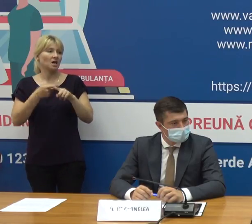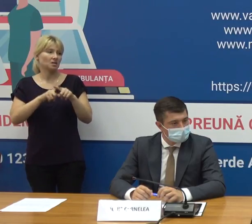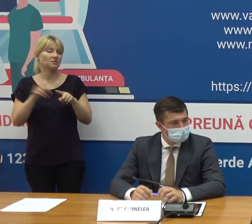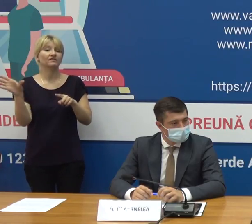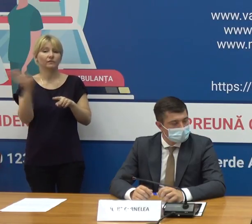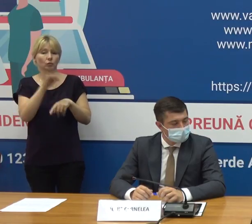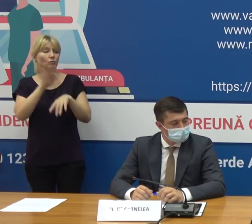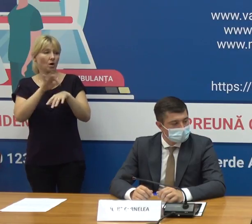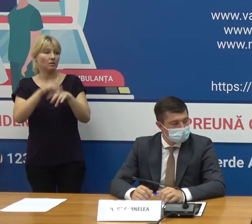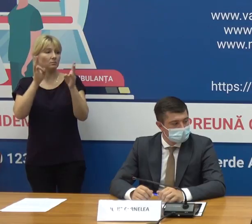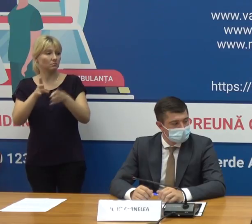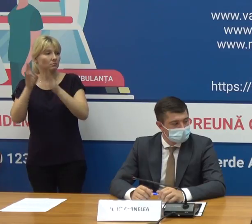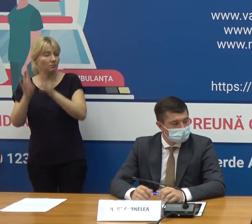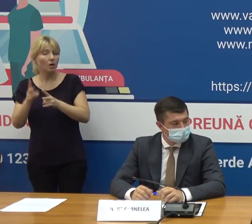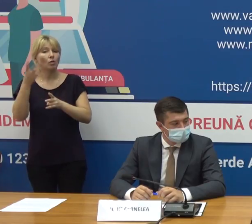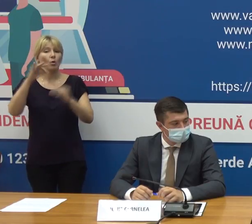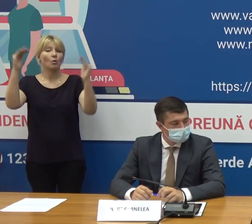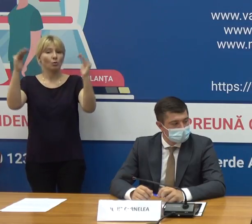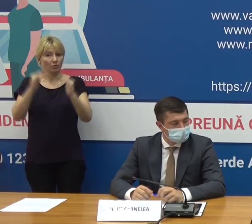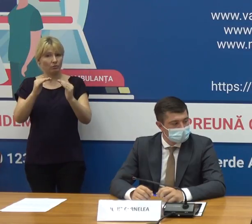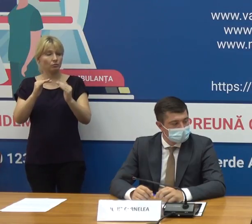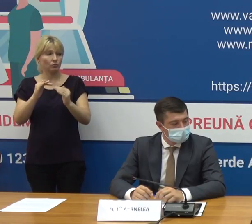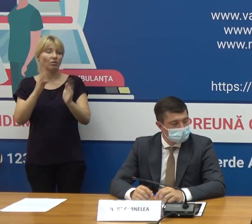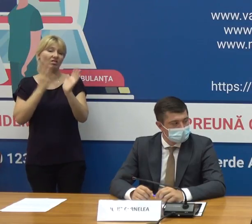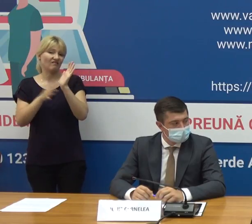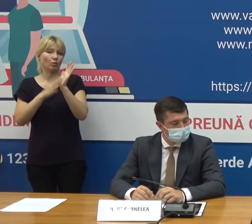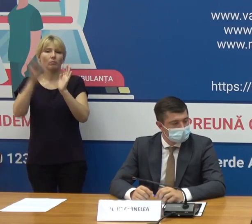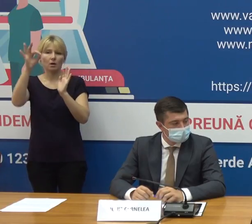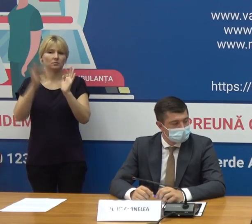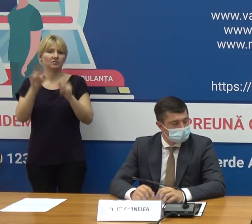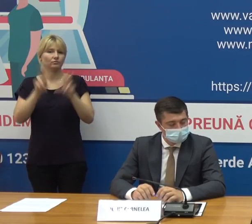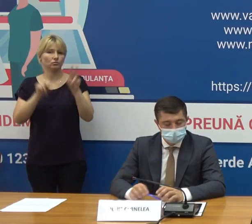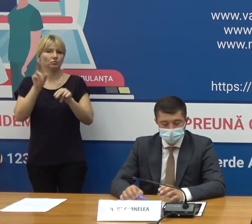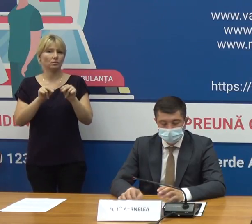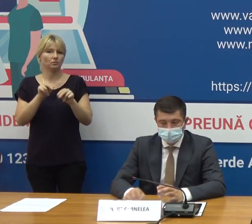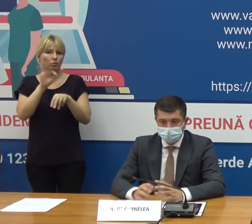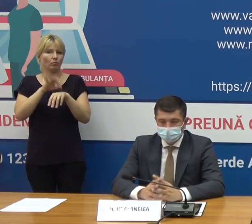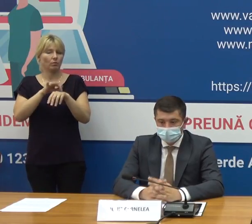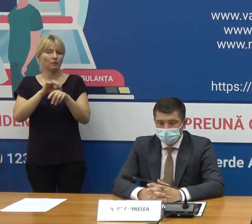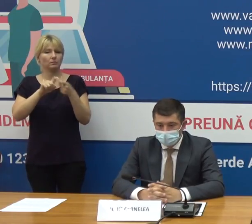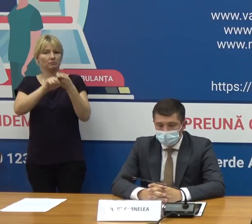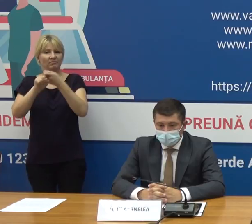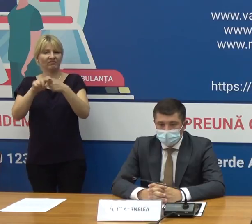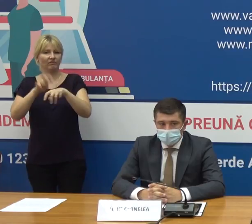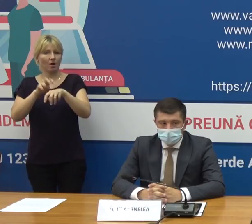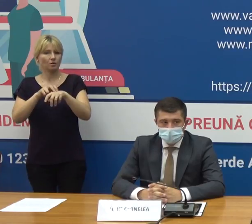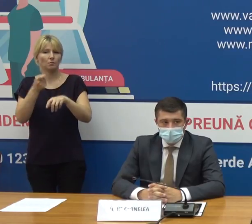și menționăm că scăderea practic este cu 90% în rândul